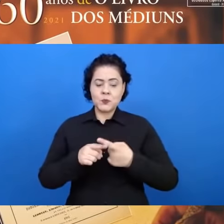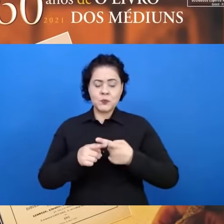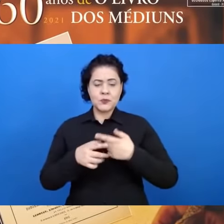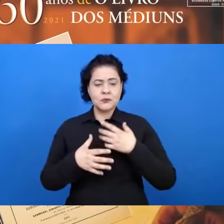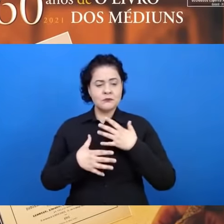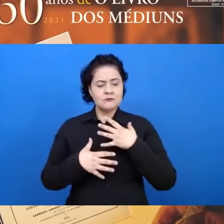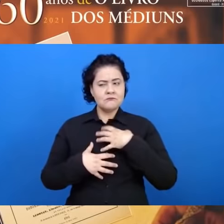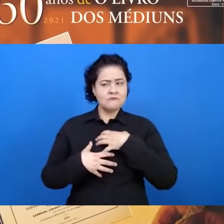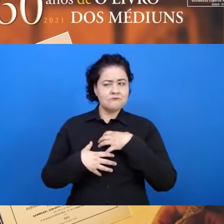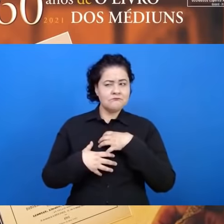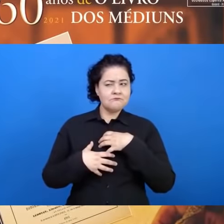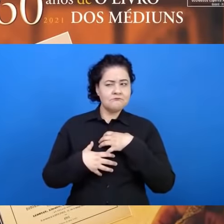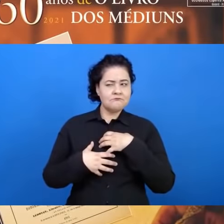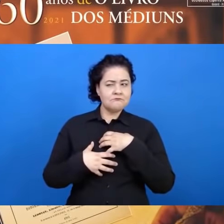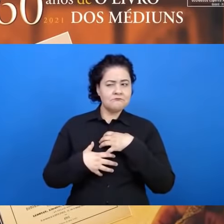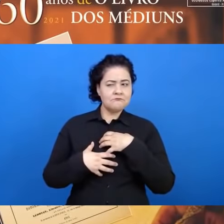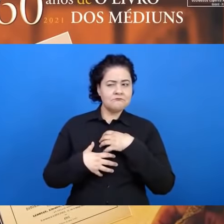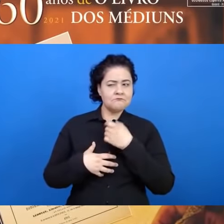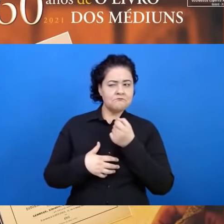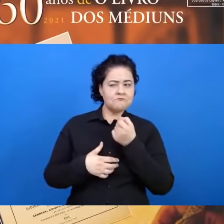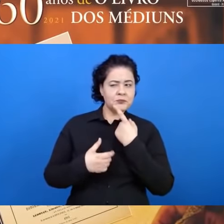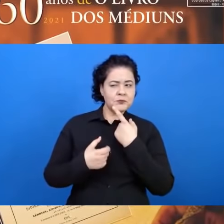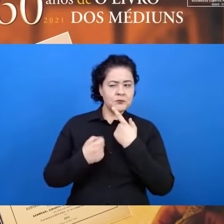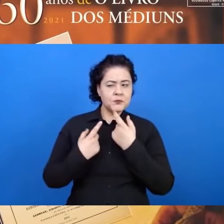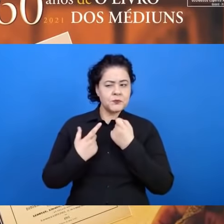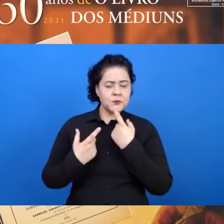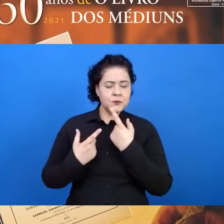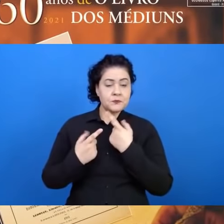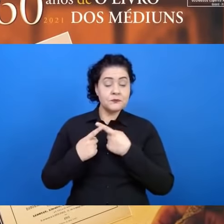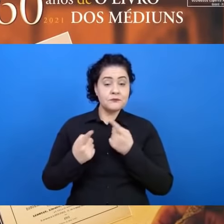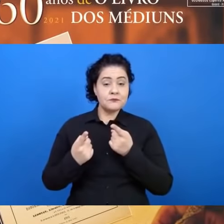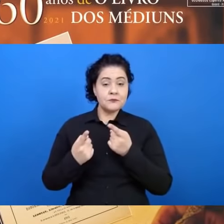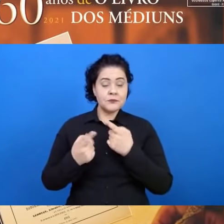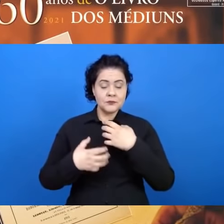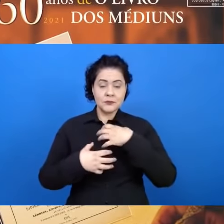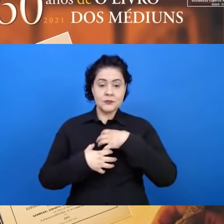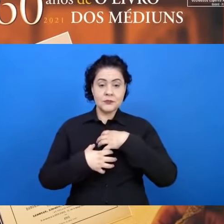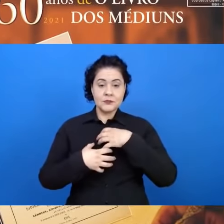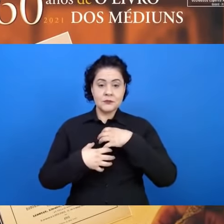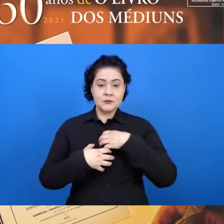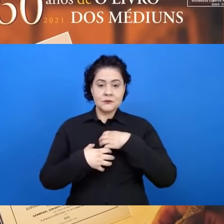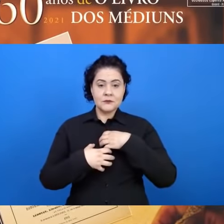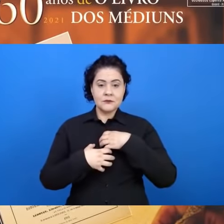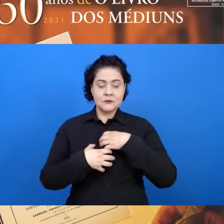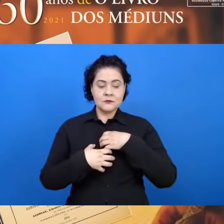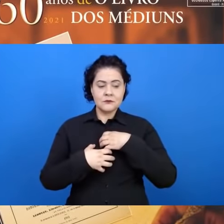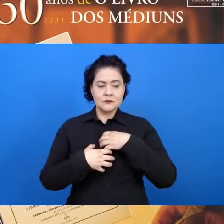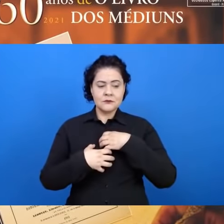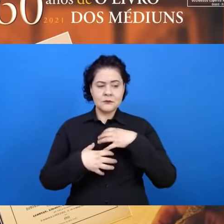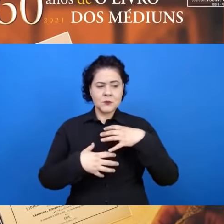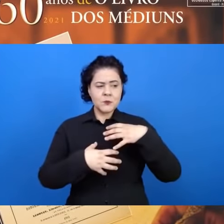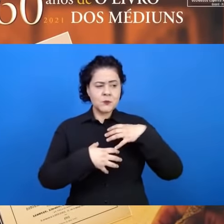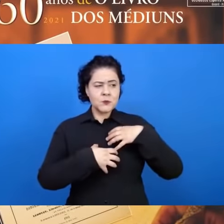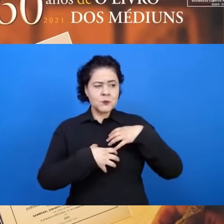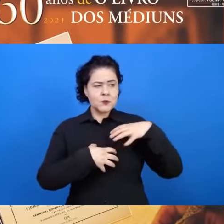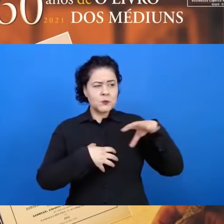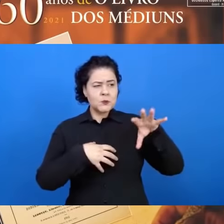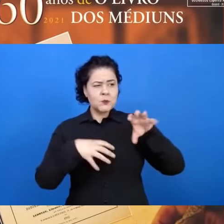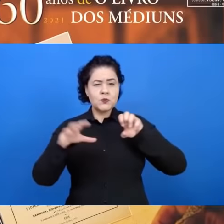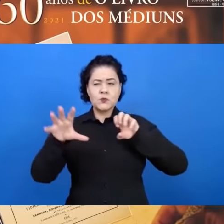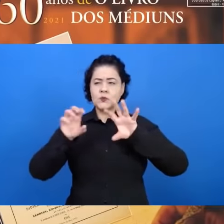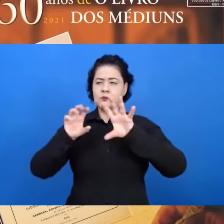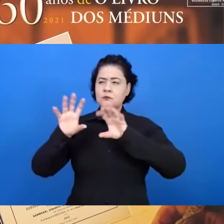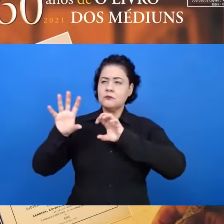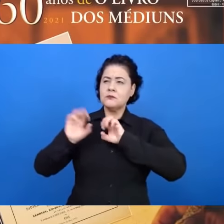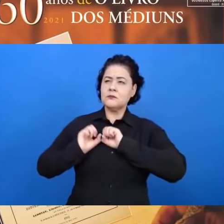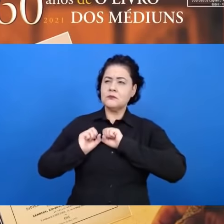cogitações, sente-se envolvido por luzes diferentes da tonalidade solar.